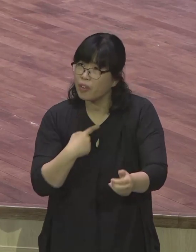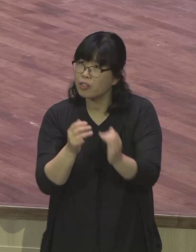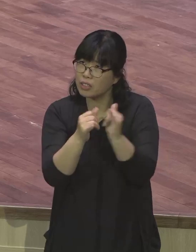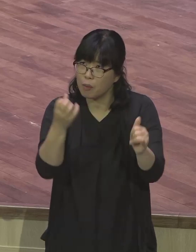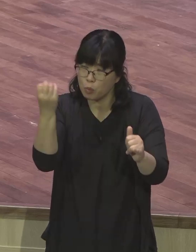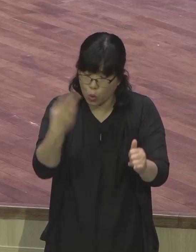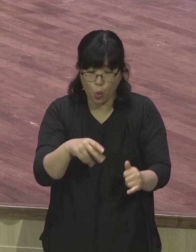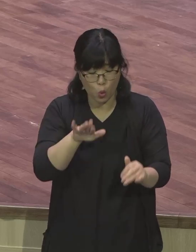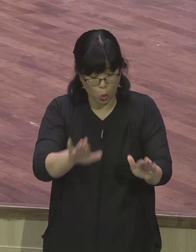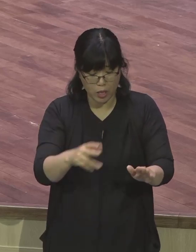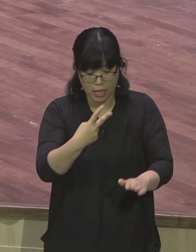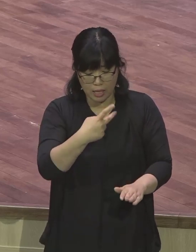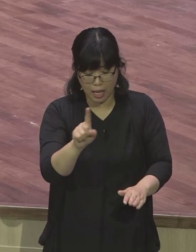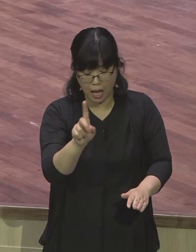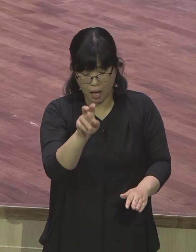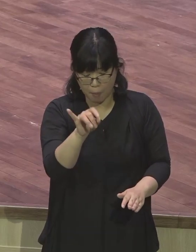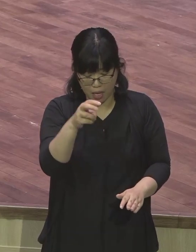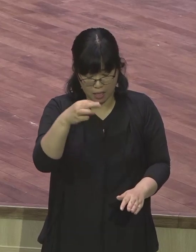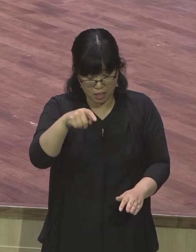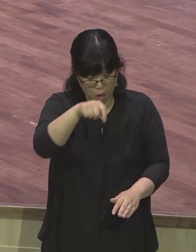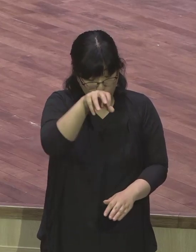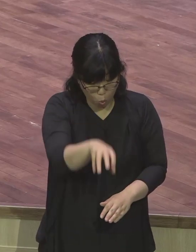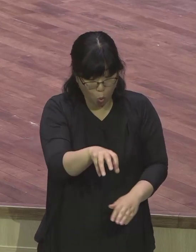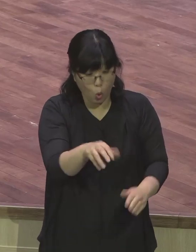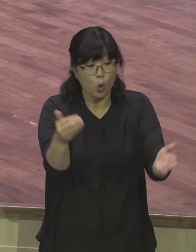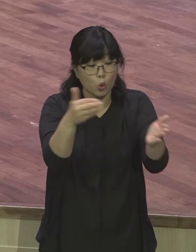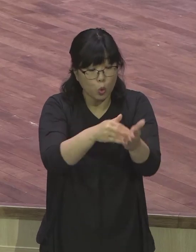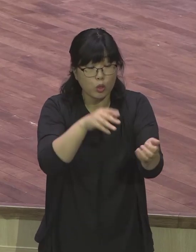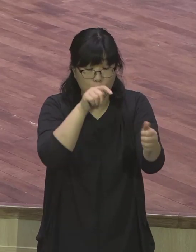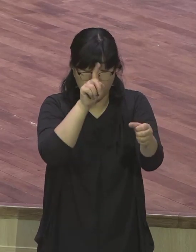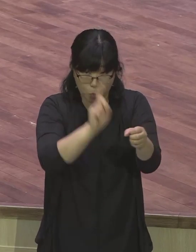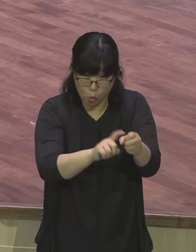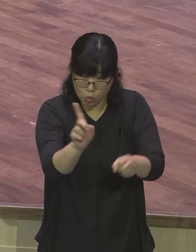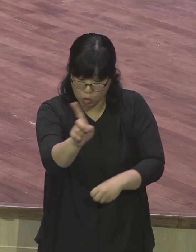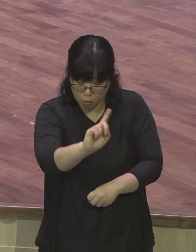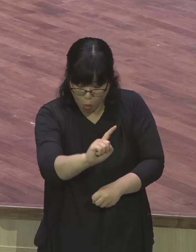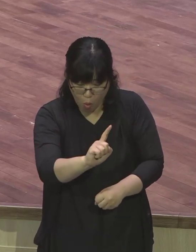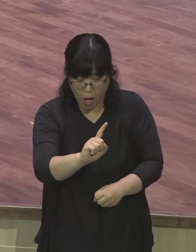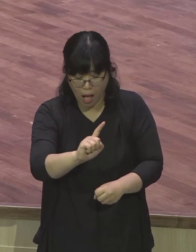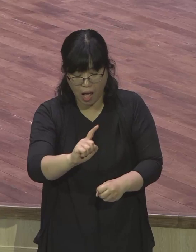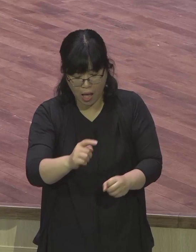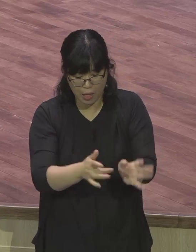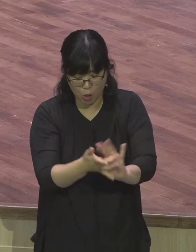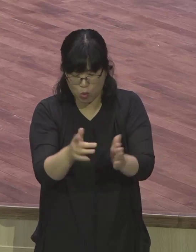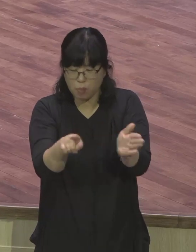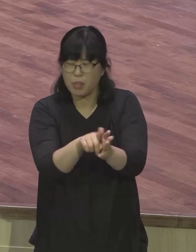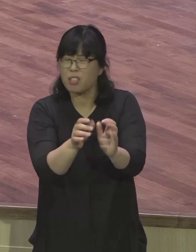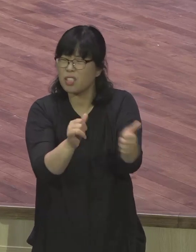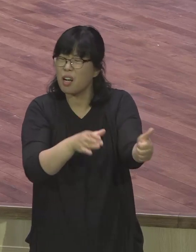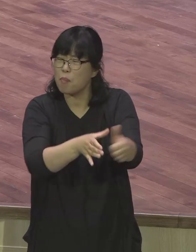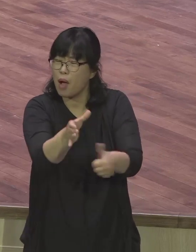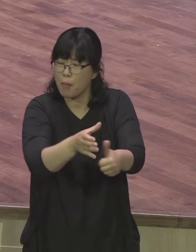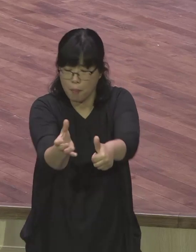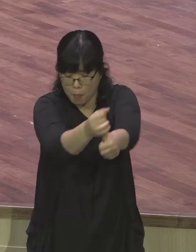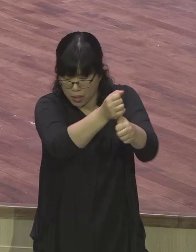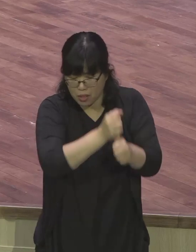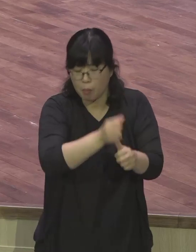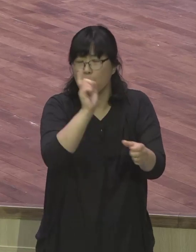말씀에 주께서 이르시되 가라 말씀하시니까 바로 그 말씀에 순종하면서 바울에게 가서